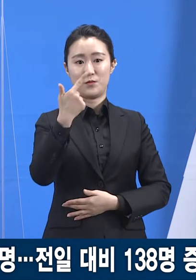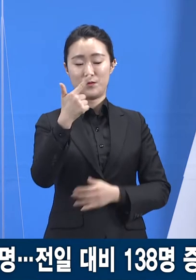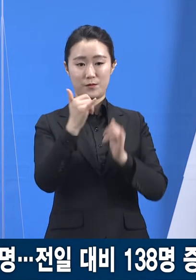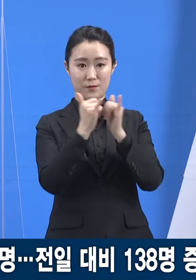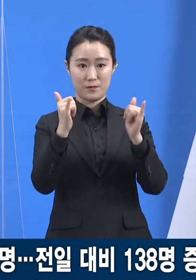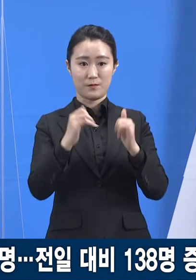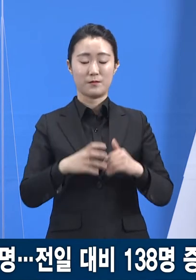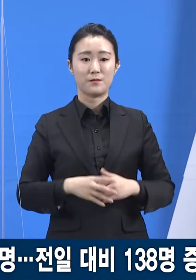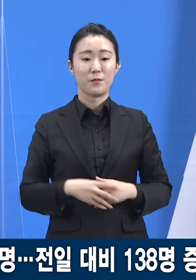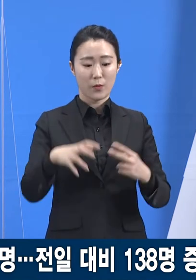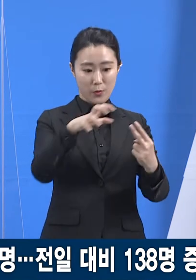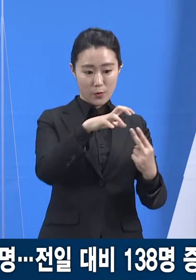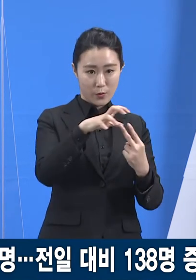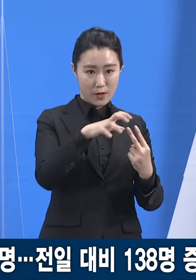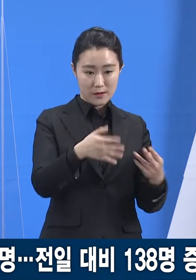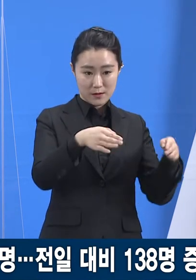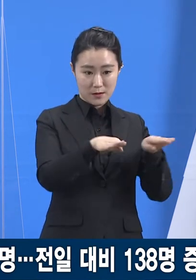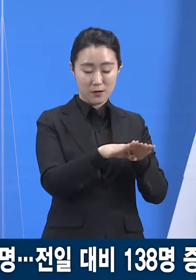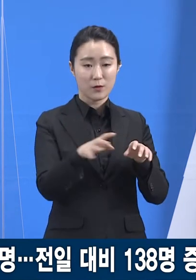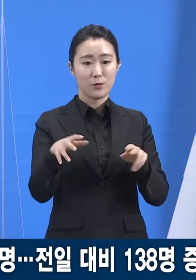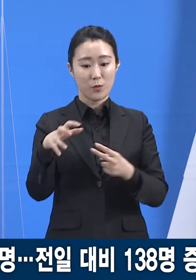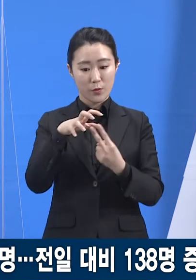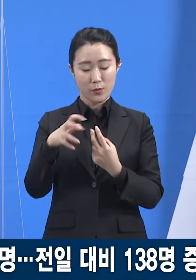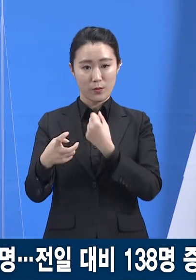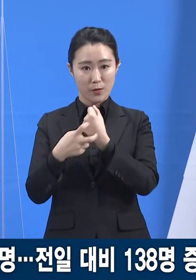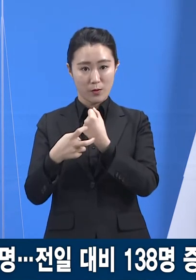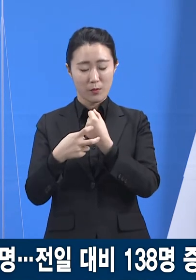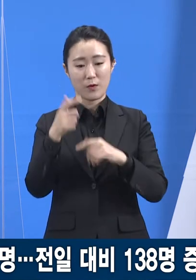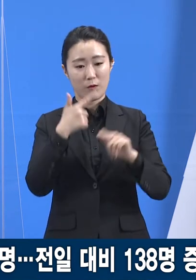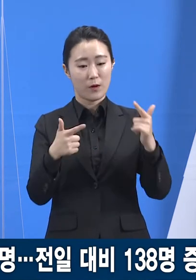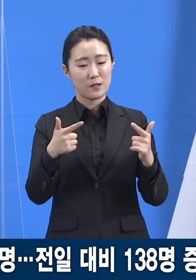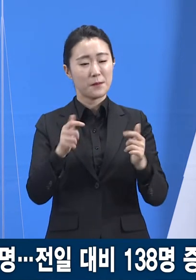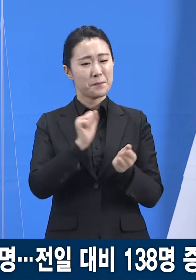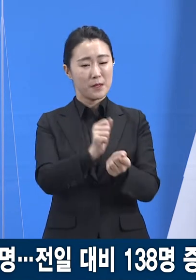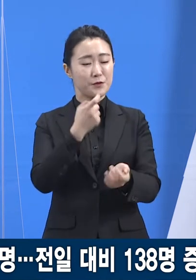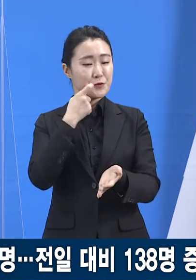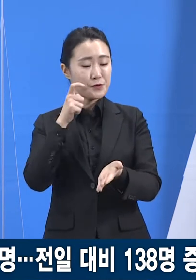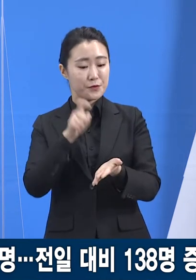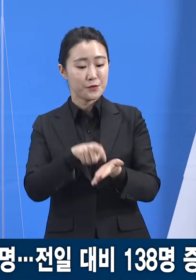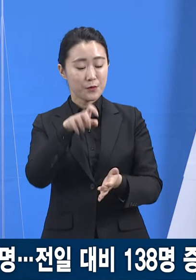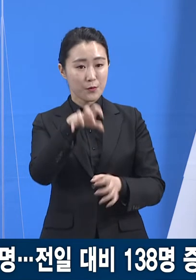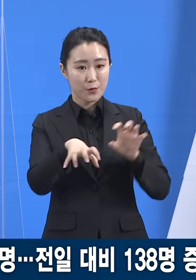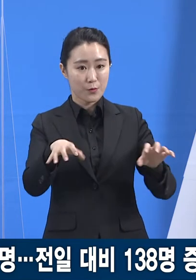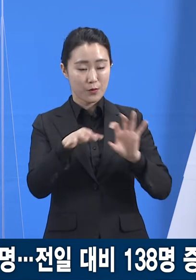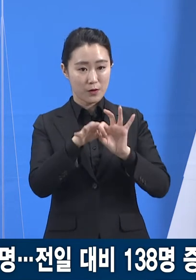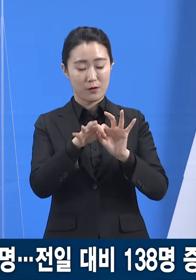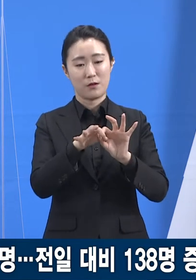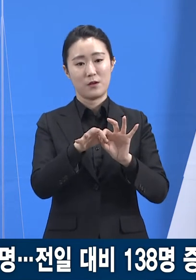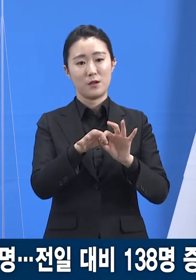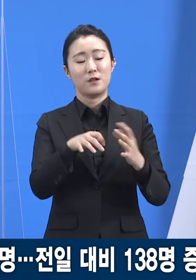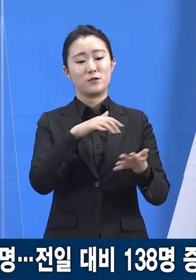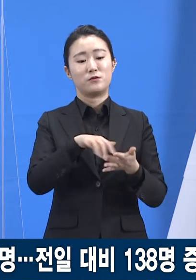노인요양시설 등 감염 취약시설 관련 확진자는 2.9%인 4명입니다.